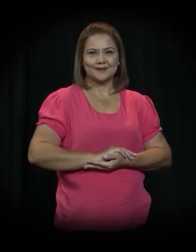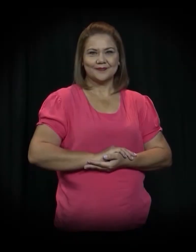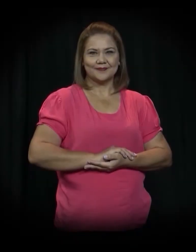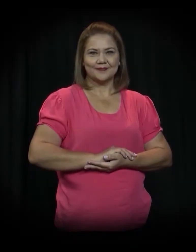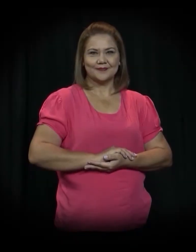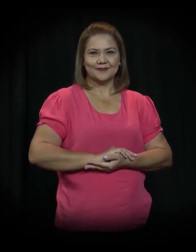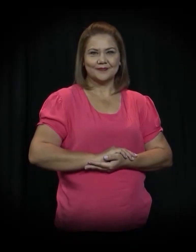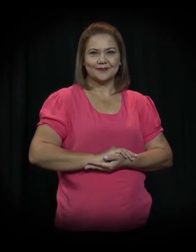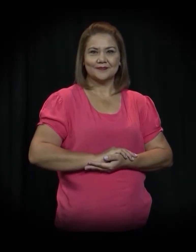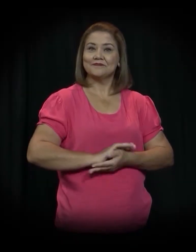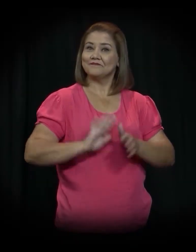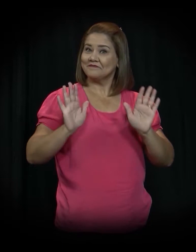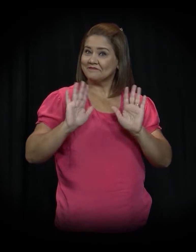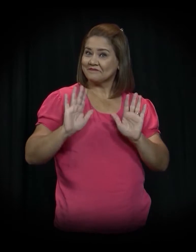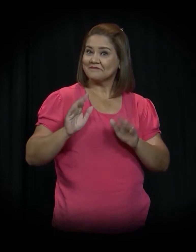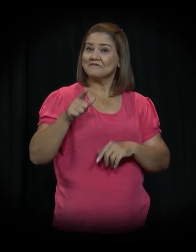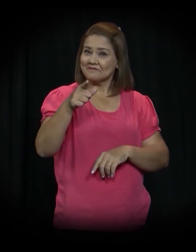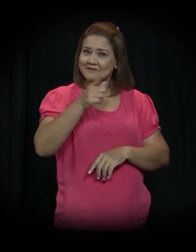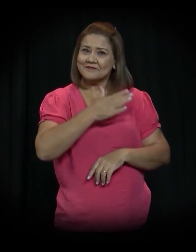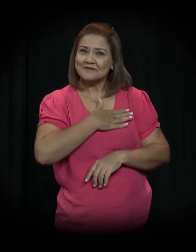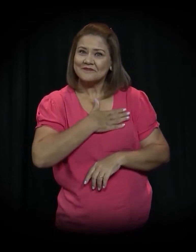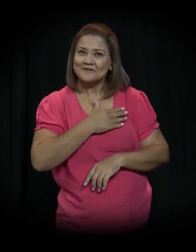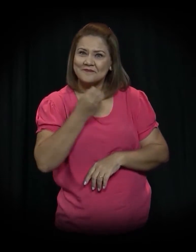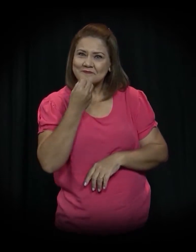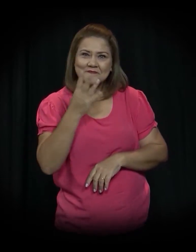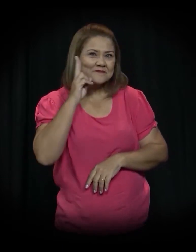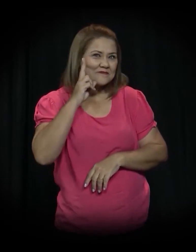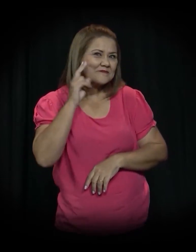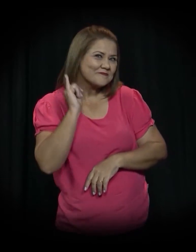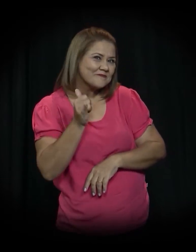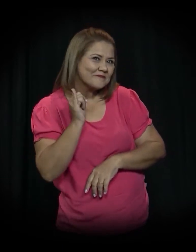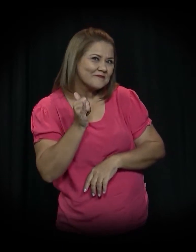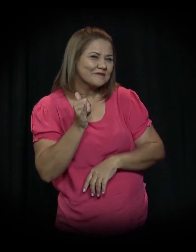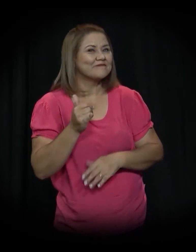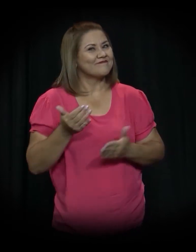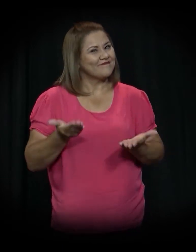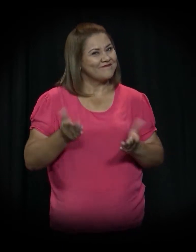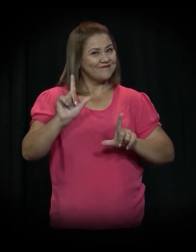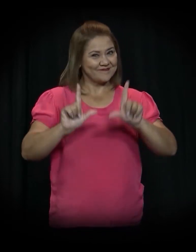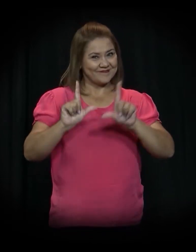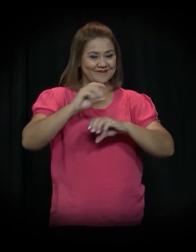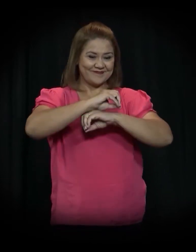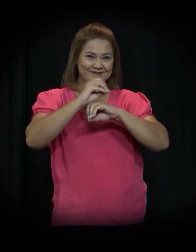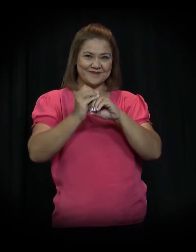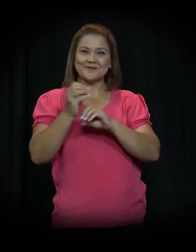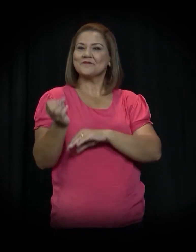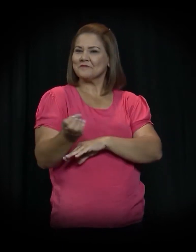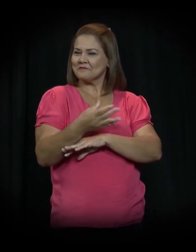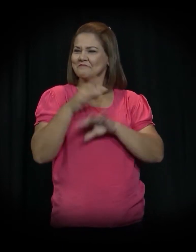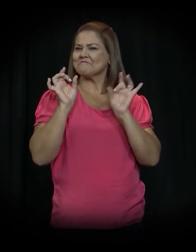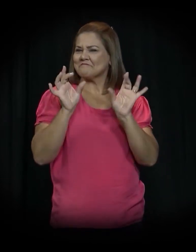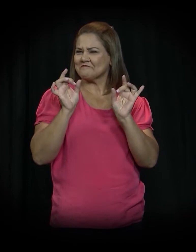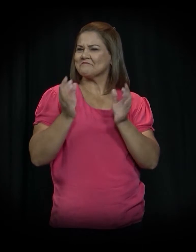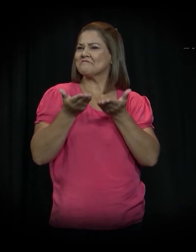Você gosta de uma boa história? Então a TV UFG tem uma novidade muito especial para você.